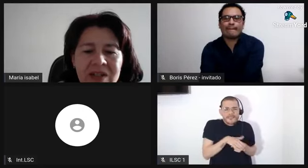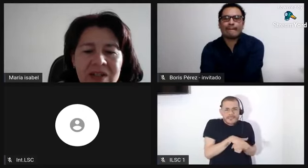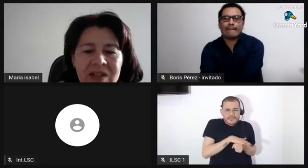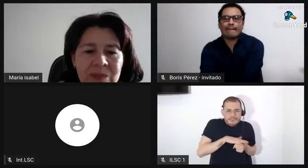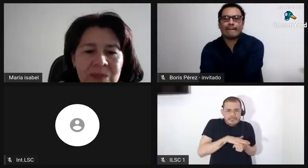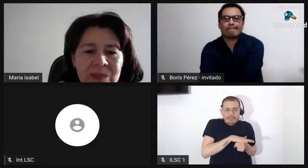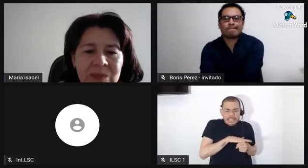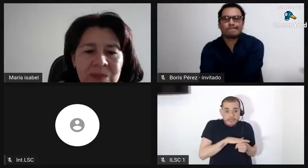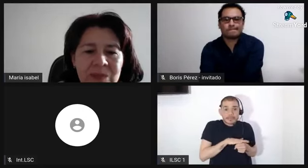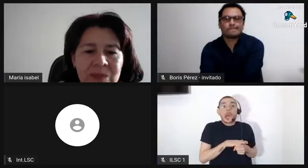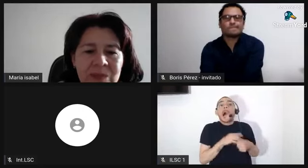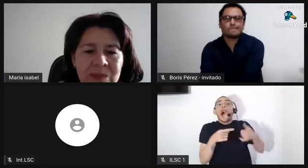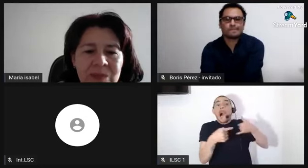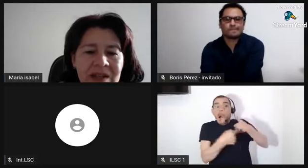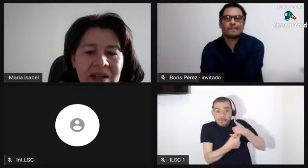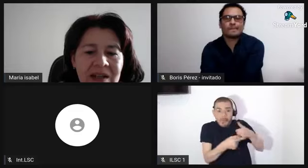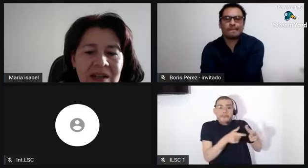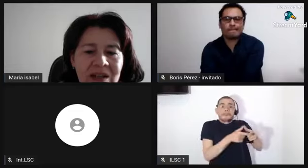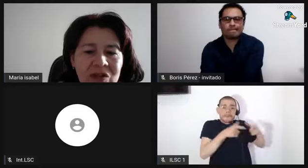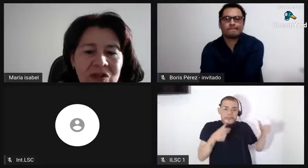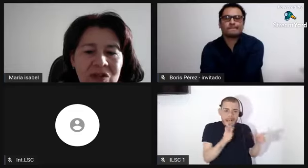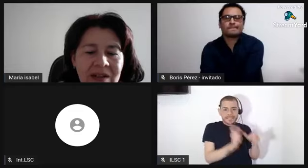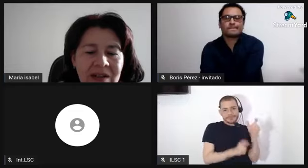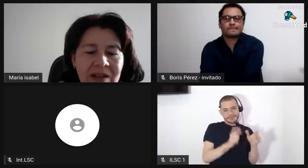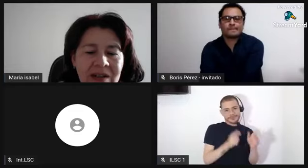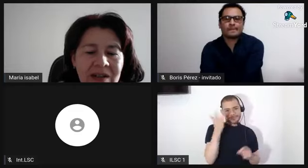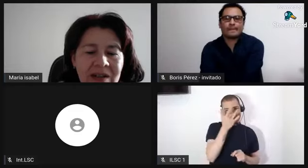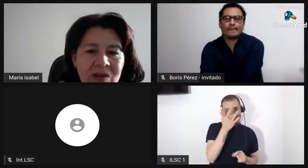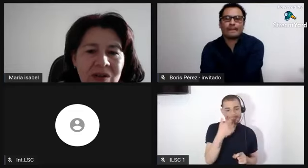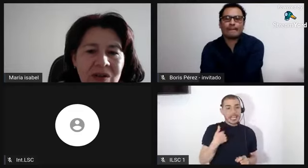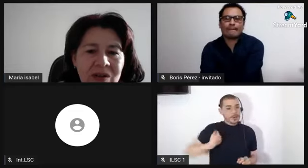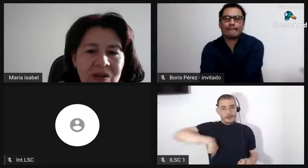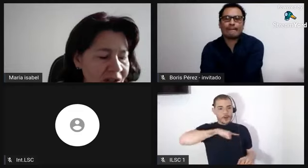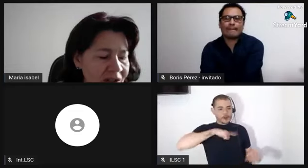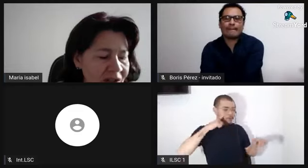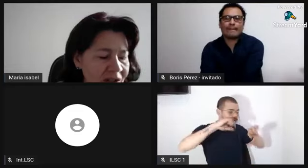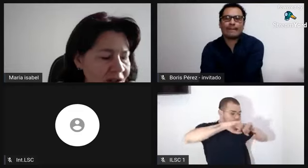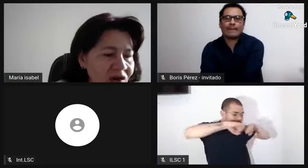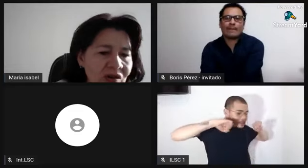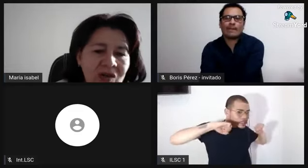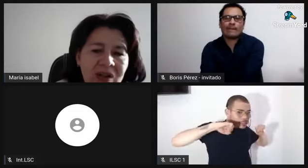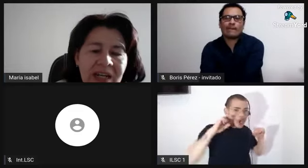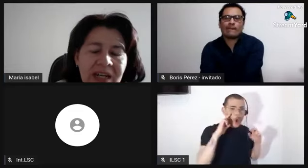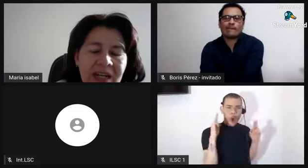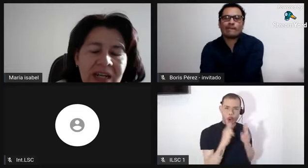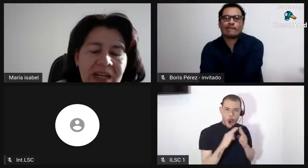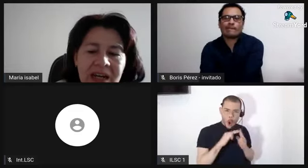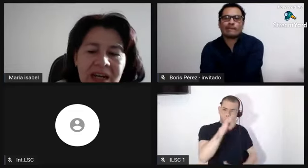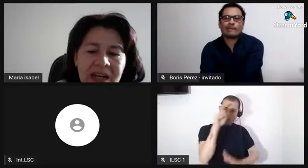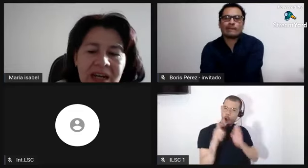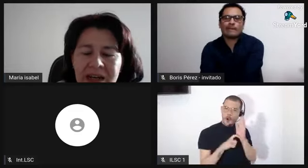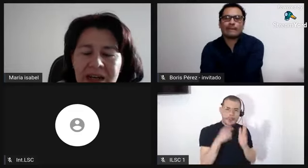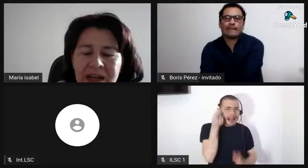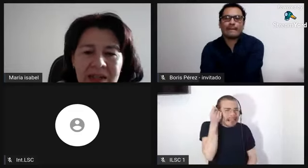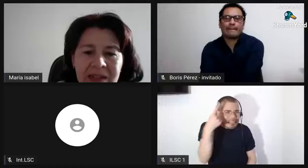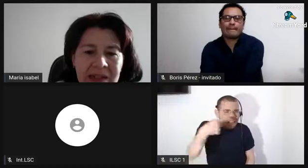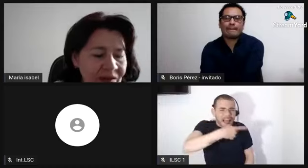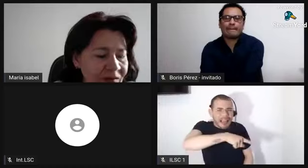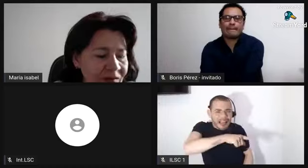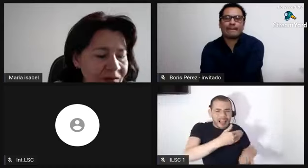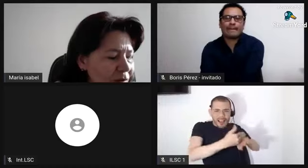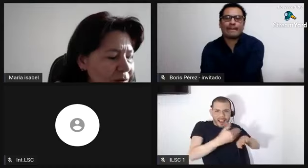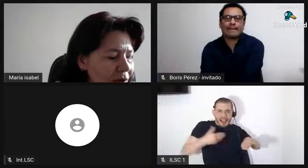y nos falta conocer todo ese contexto. Yo no quería dejar de pasar una inquietud que me quedó y es